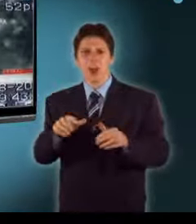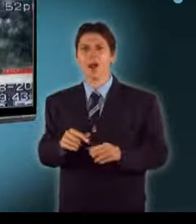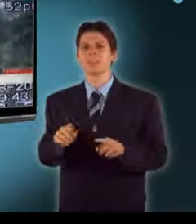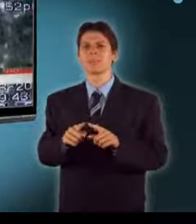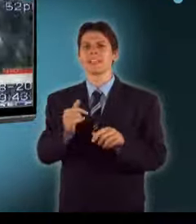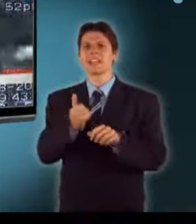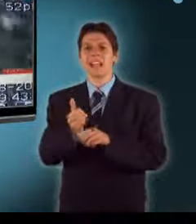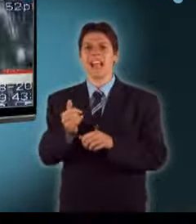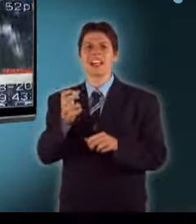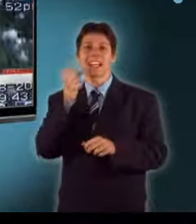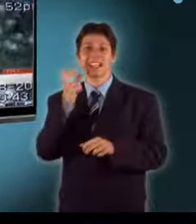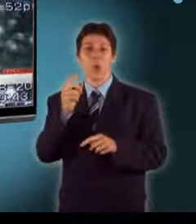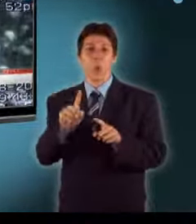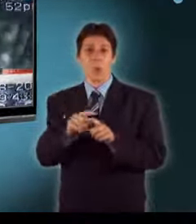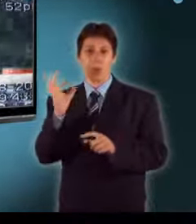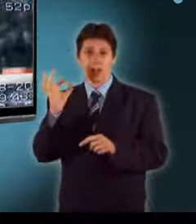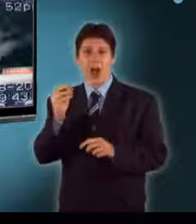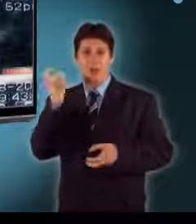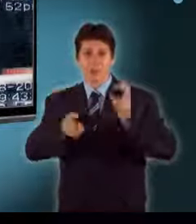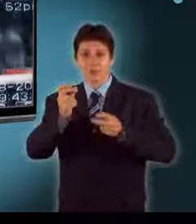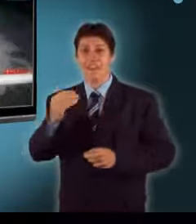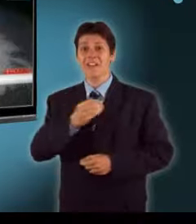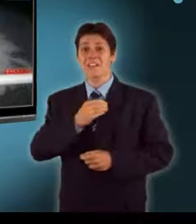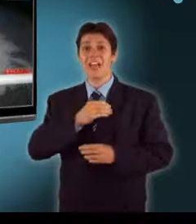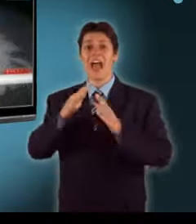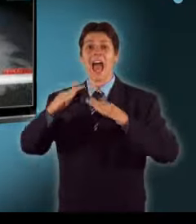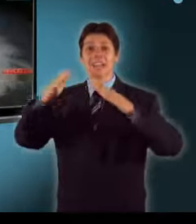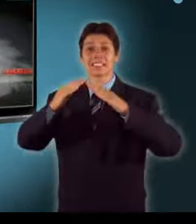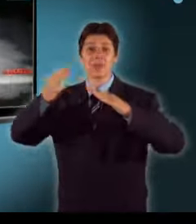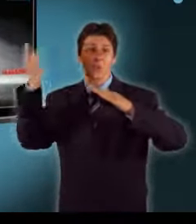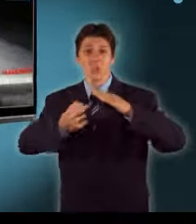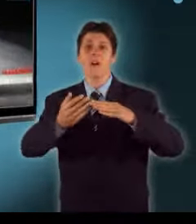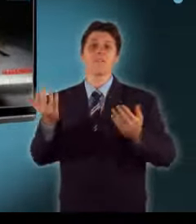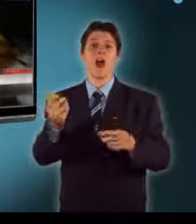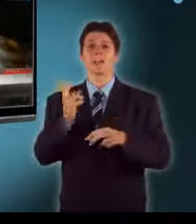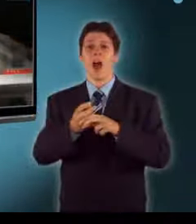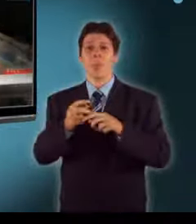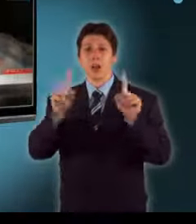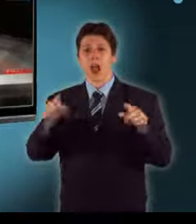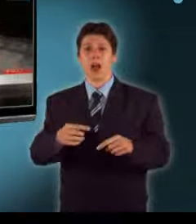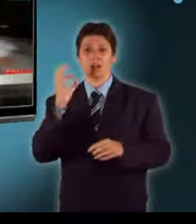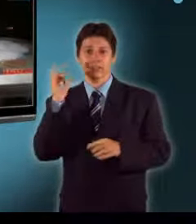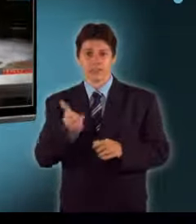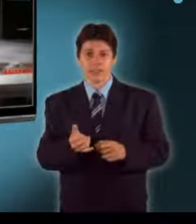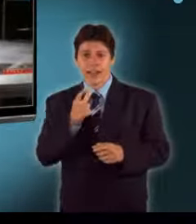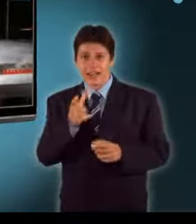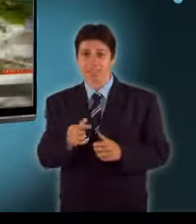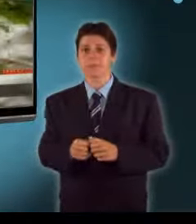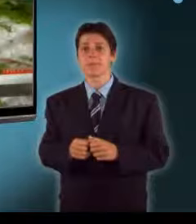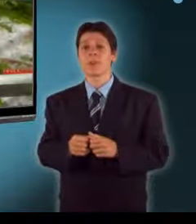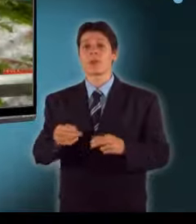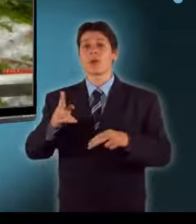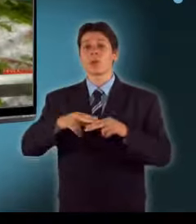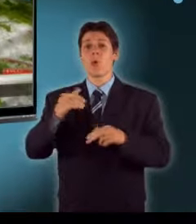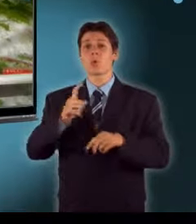attól féltek, betörnek a háztetők és az ablakok. Az autók tetején és a kertekben még órákkal később is jég volt, a termés